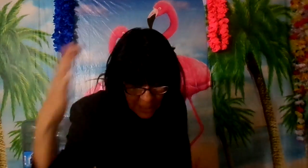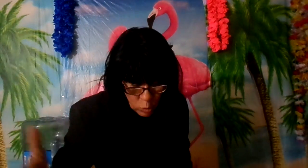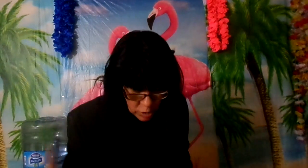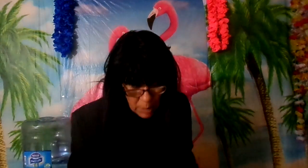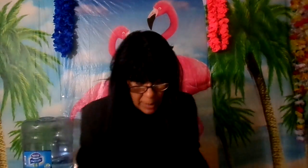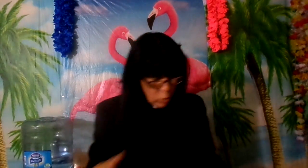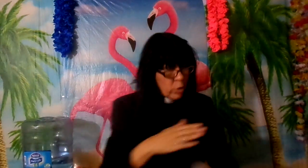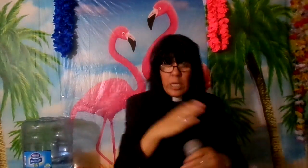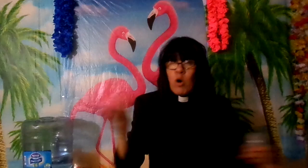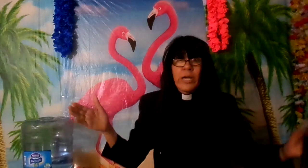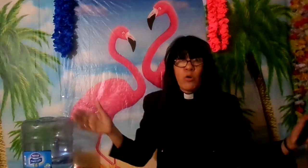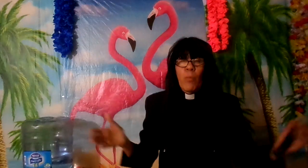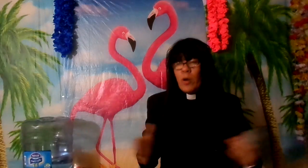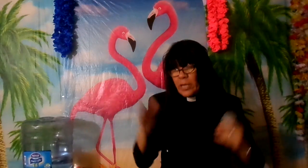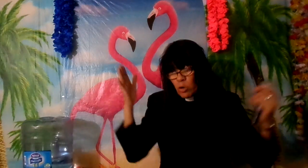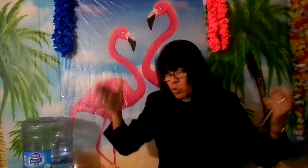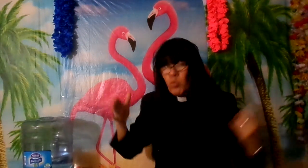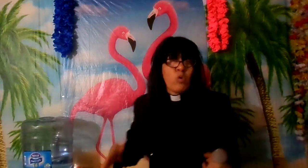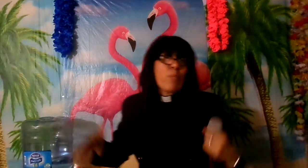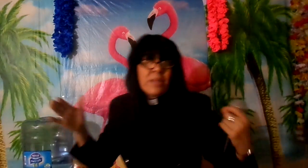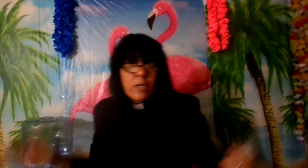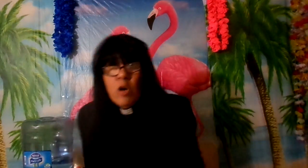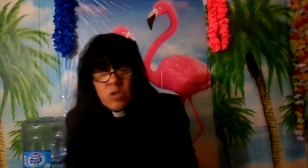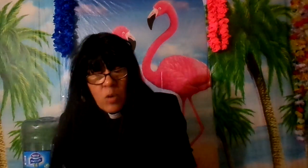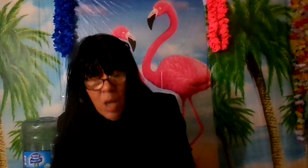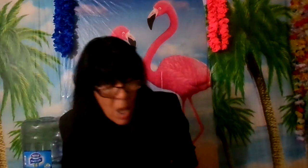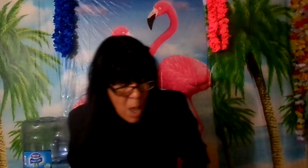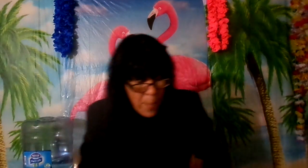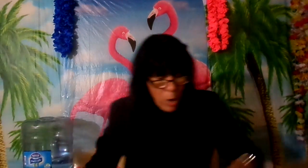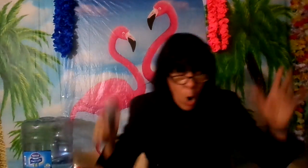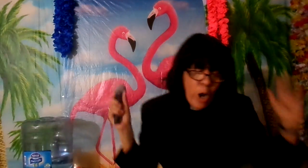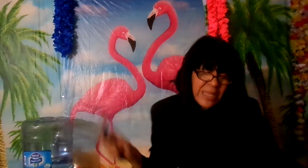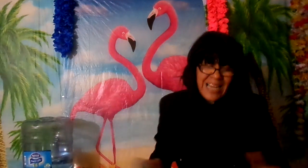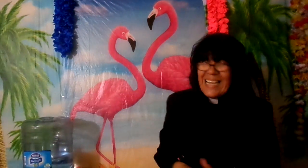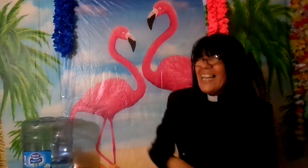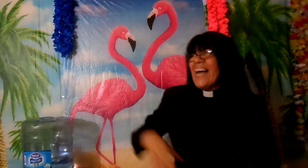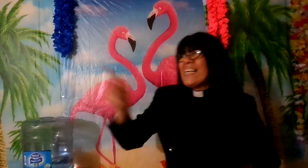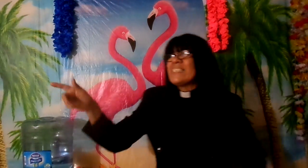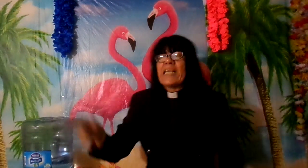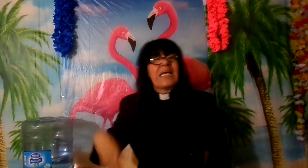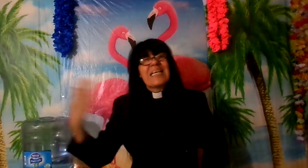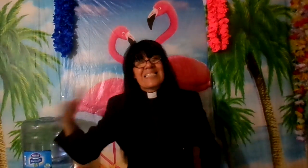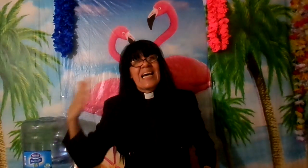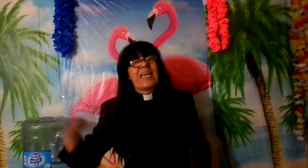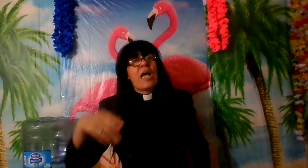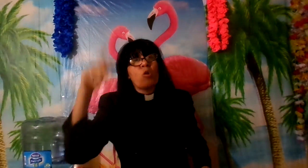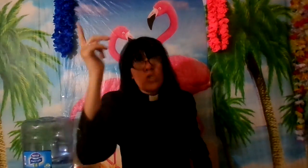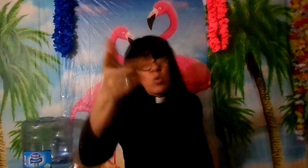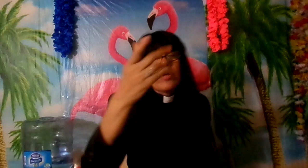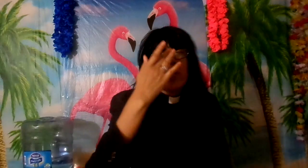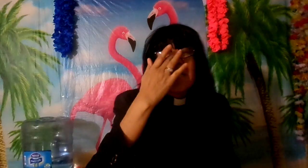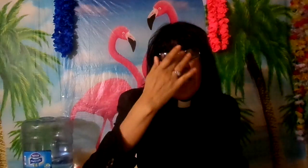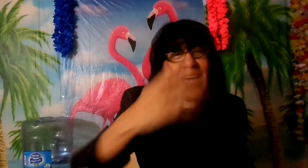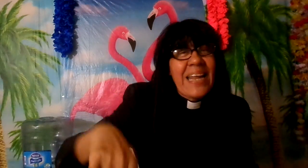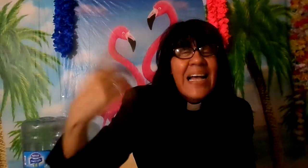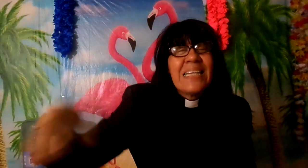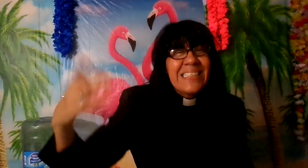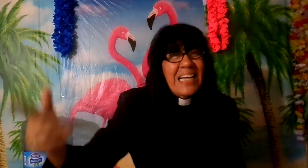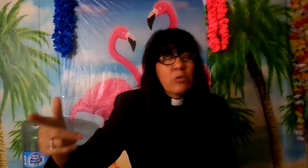a sus siervas no digo que no porque Dios no es un Dios mentiroso pero hoy día la gente exagera los sueños y exagera tanto